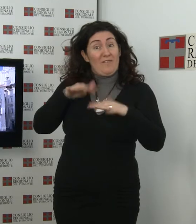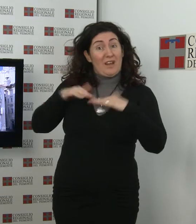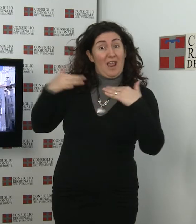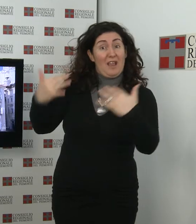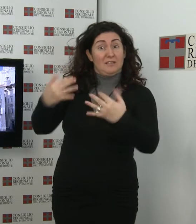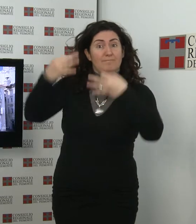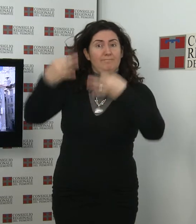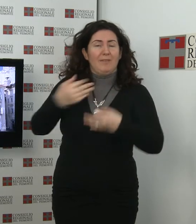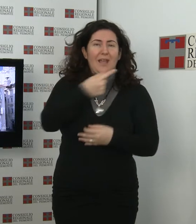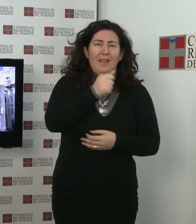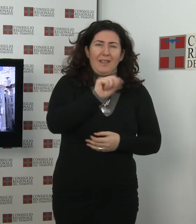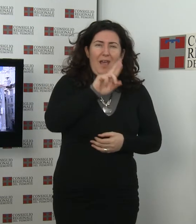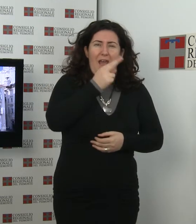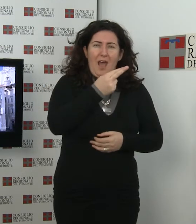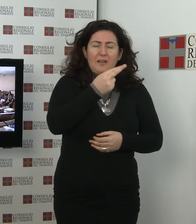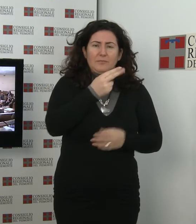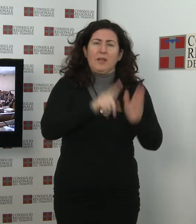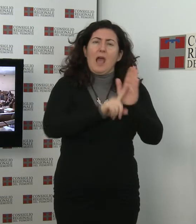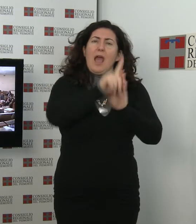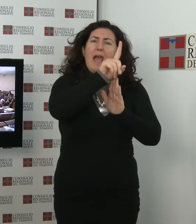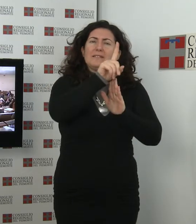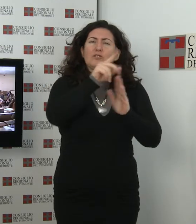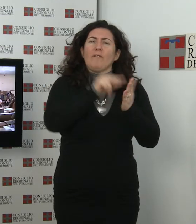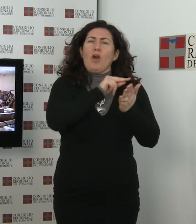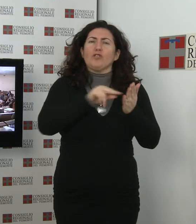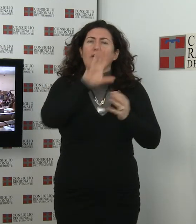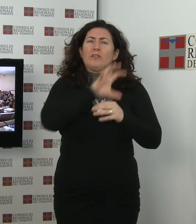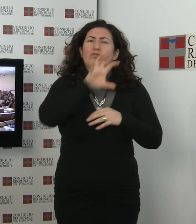'esito del voto regionale del 2010, il calendario dei lavori e delle attività.